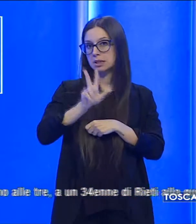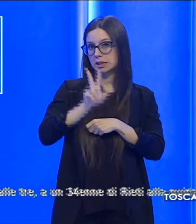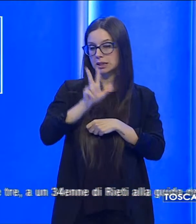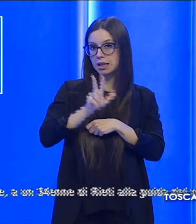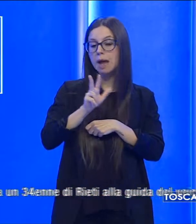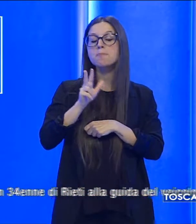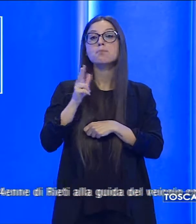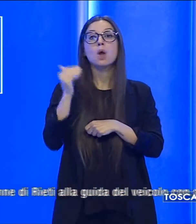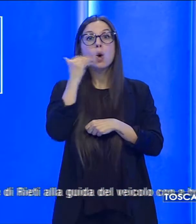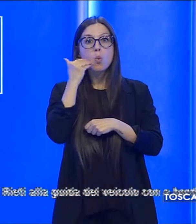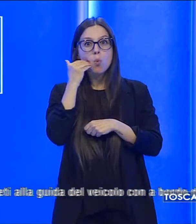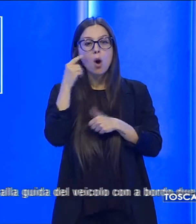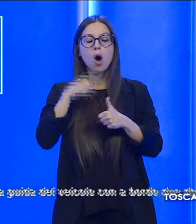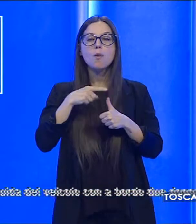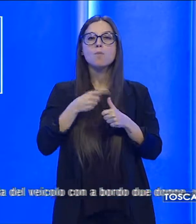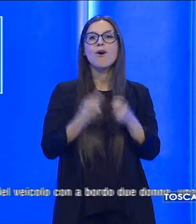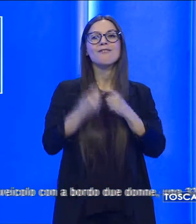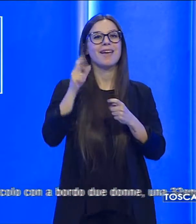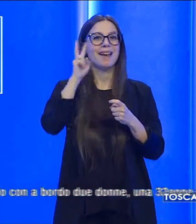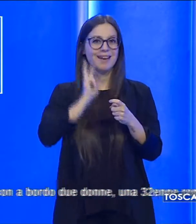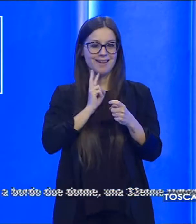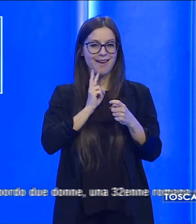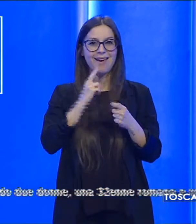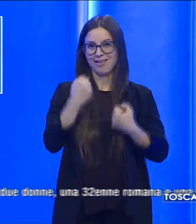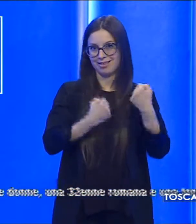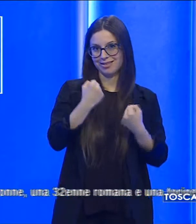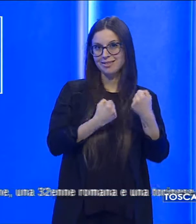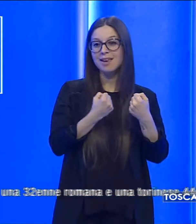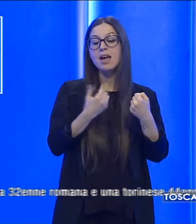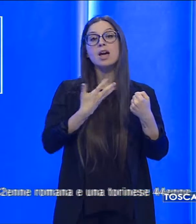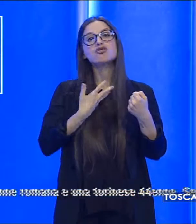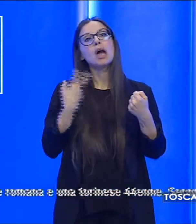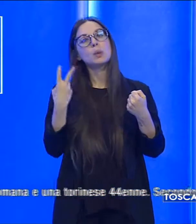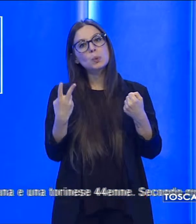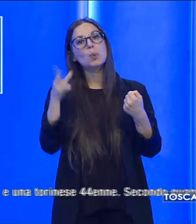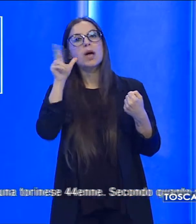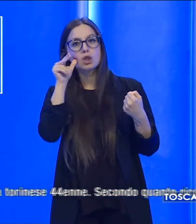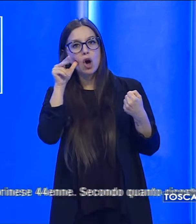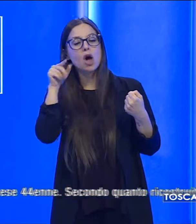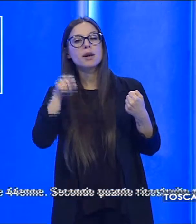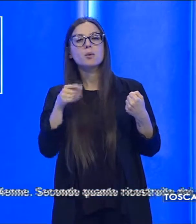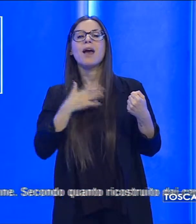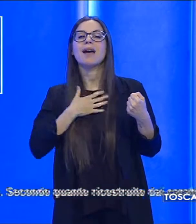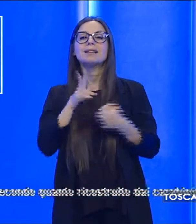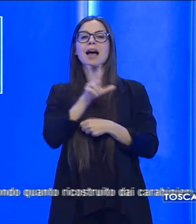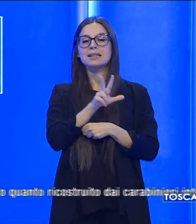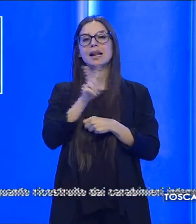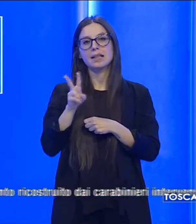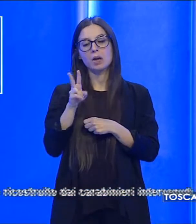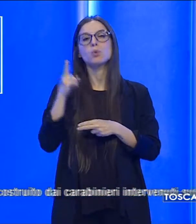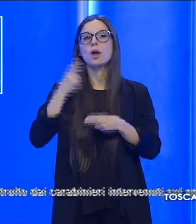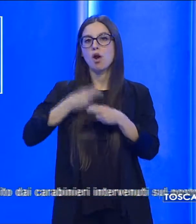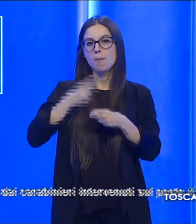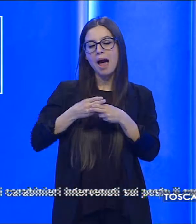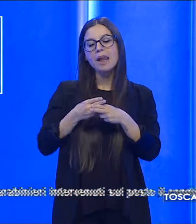un 34enne di Rieti, alla guida del veicolo con a bordo due donne, una 32enne romana e una